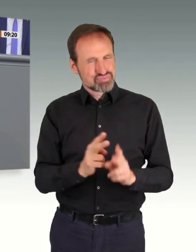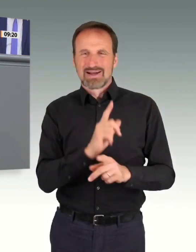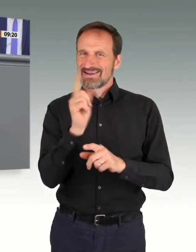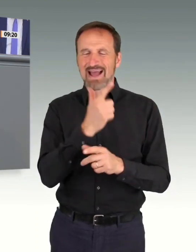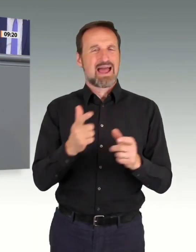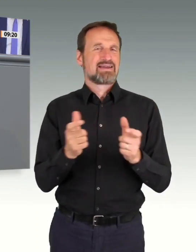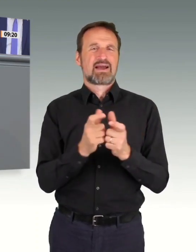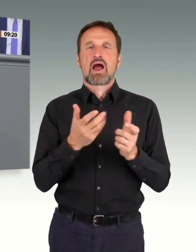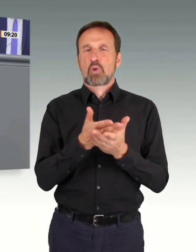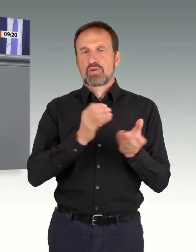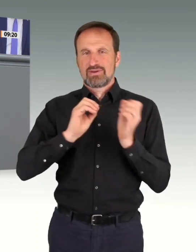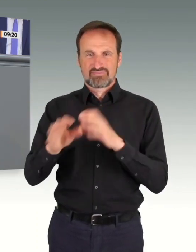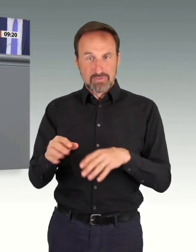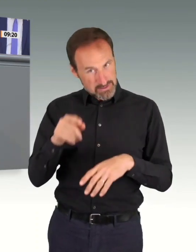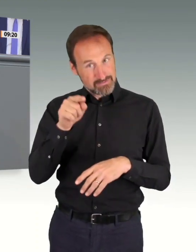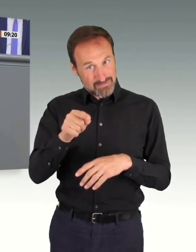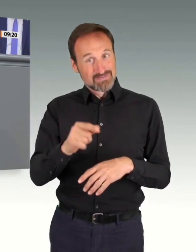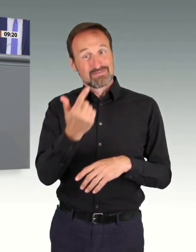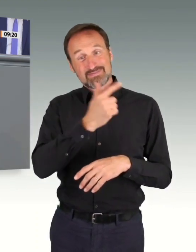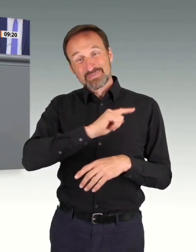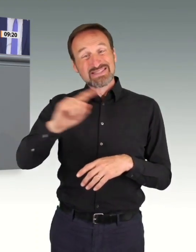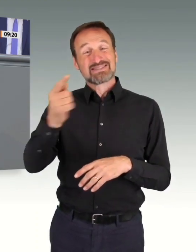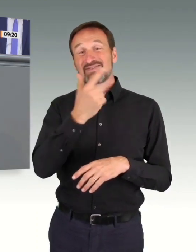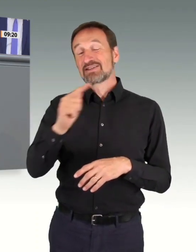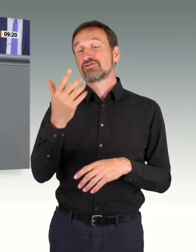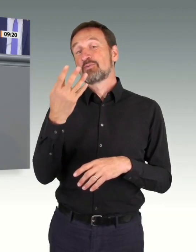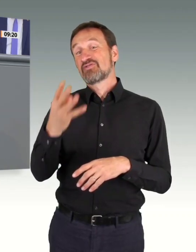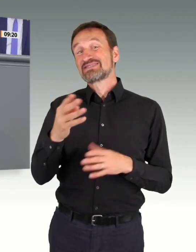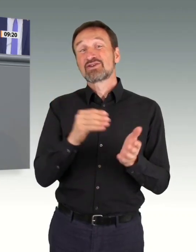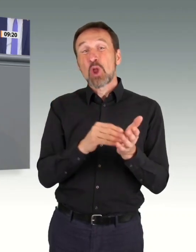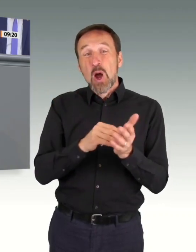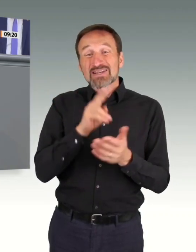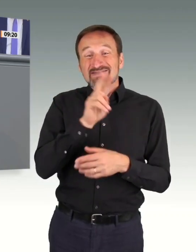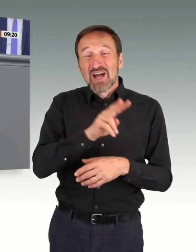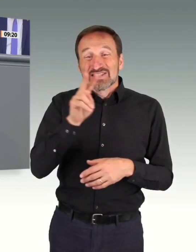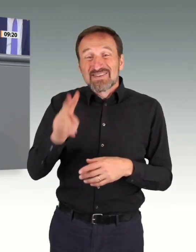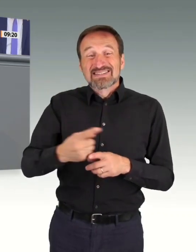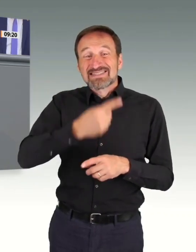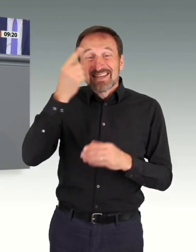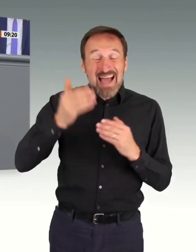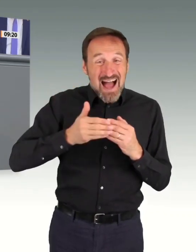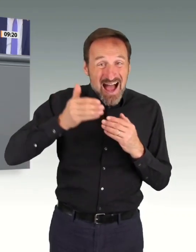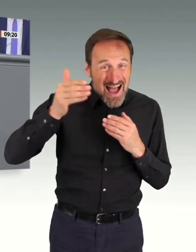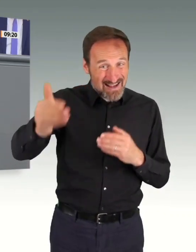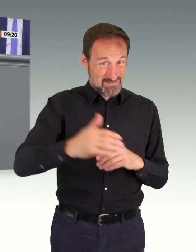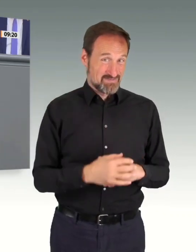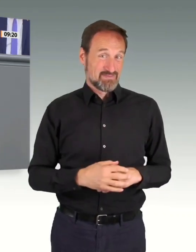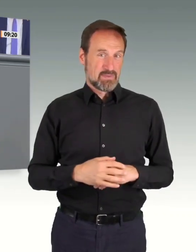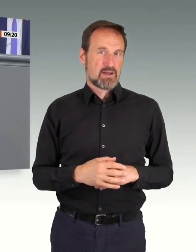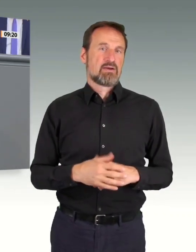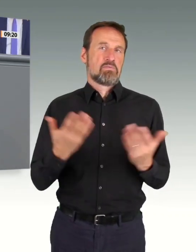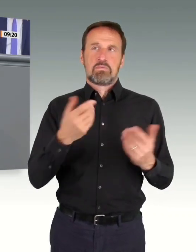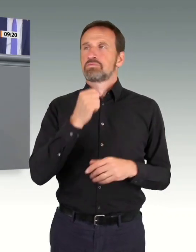wie oft Menschen sich eine Heizung kaufen, das tun sie eben nicht alle zwei, drei Jahre, dann ist 22 Jahre ganz schön kurz. genau